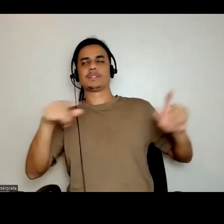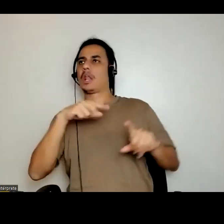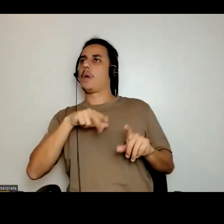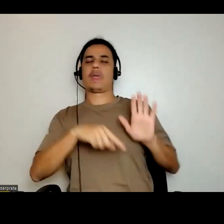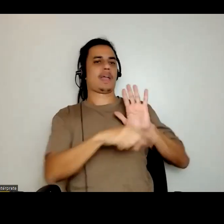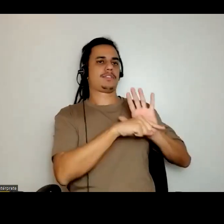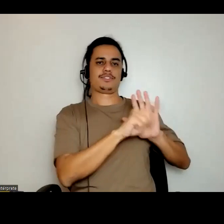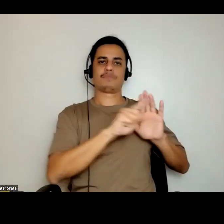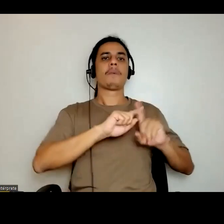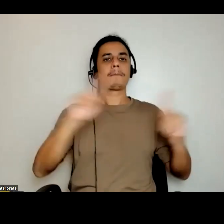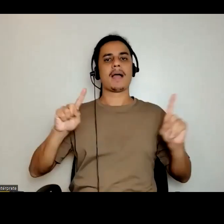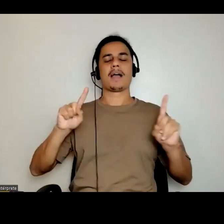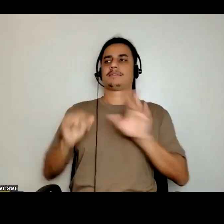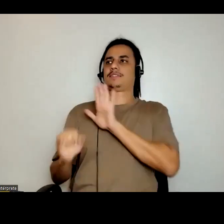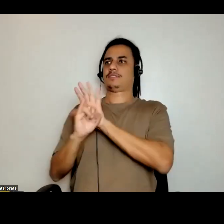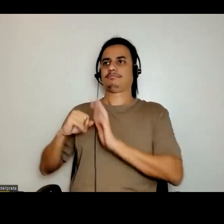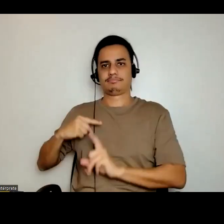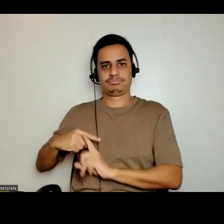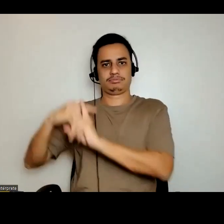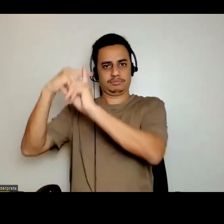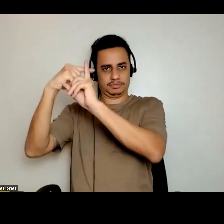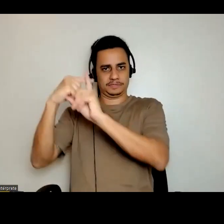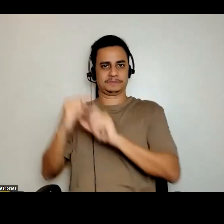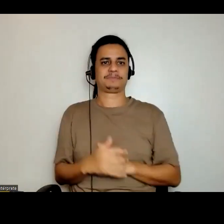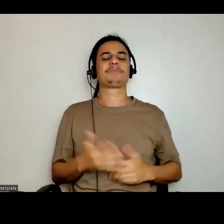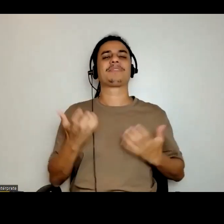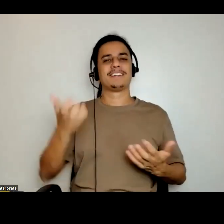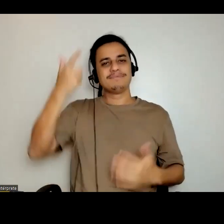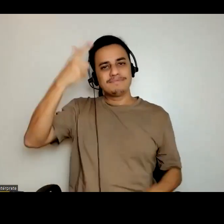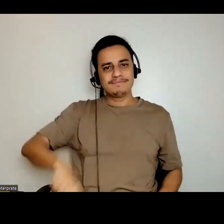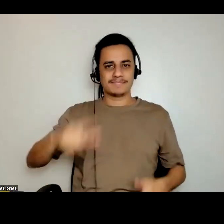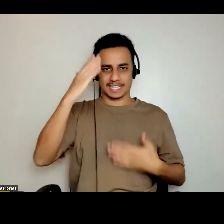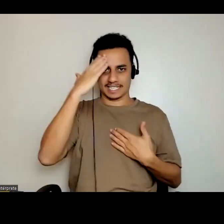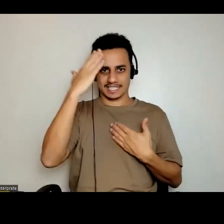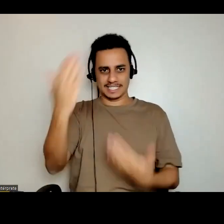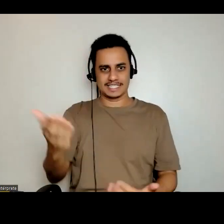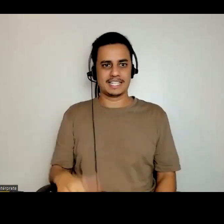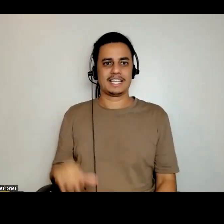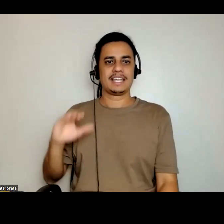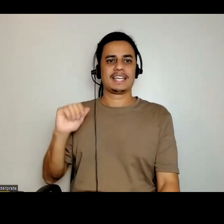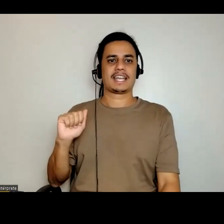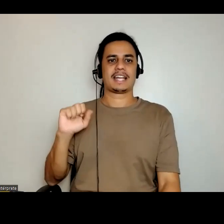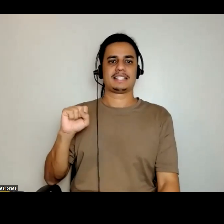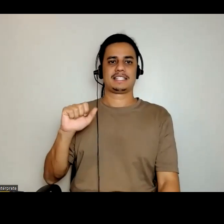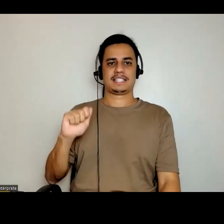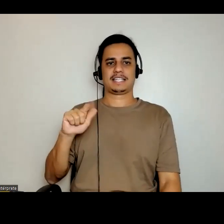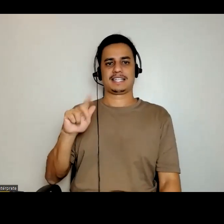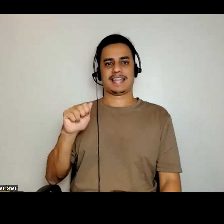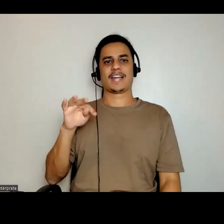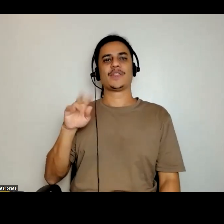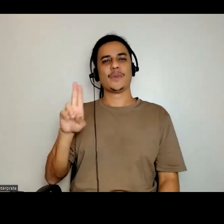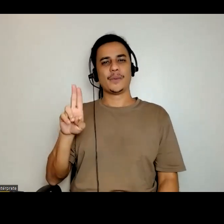positivadas. Então, quero agradecer novamente o mestre Kazangatu por ter aceito o nosso